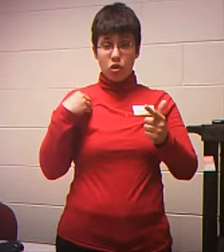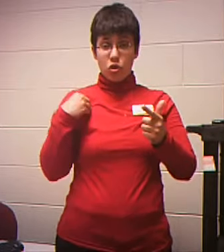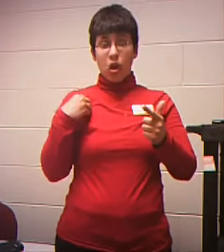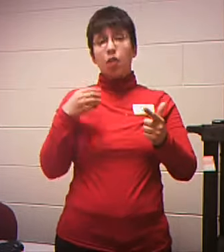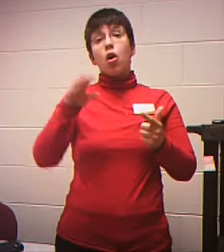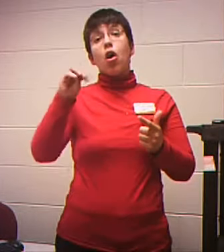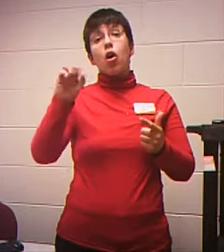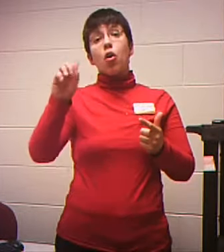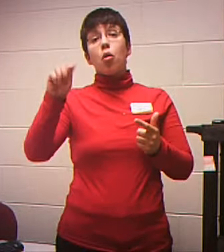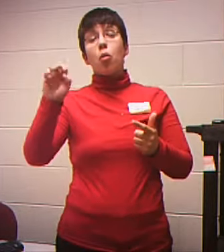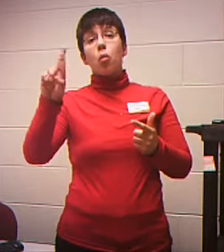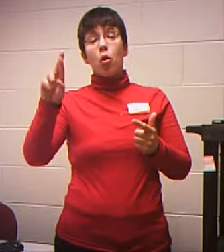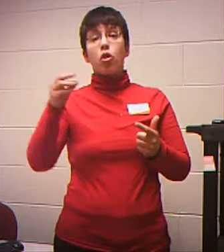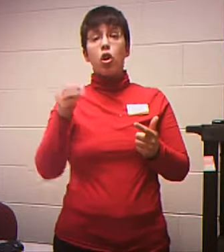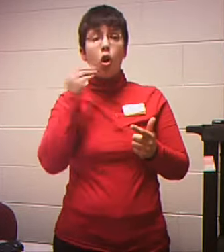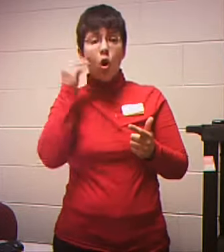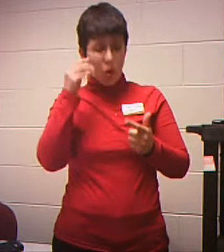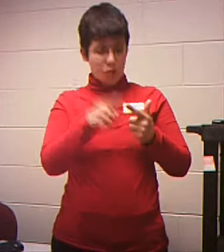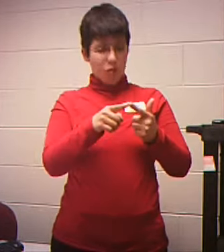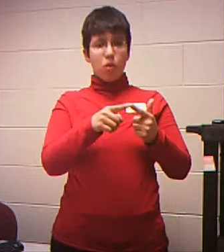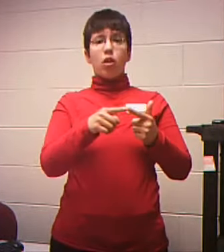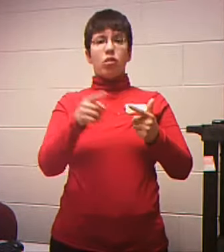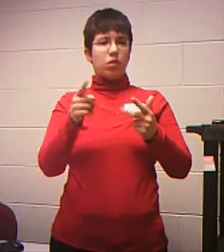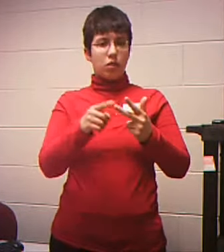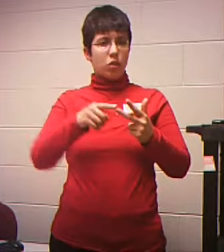not Really necessary So most people Just leave that Blank Next